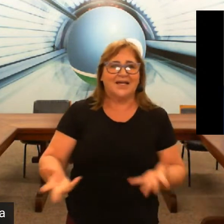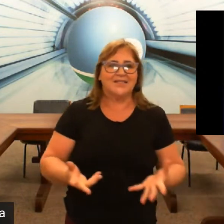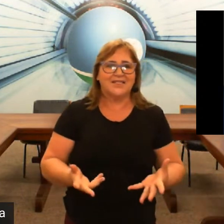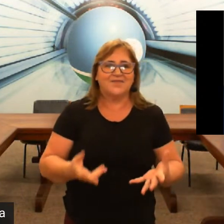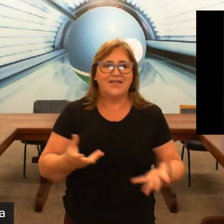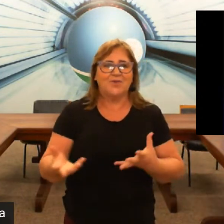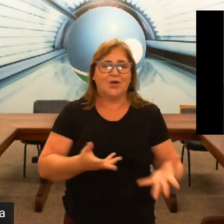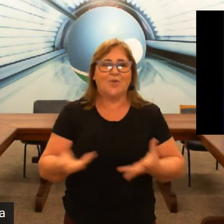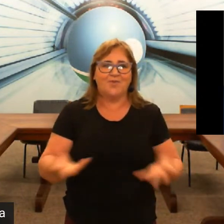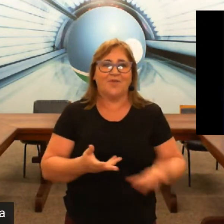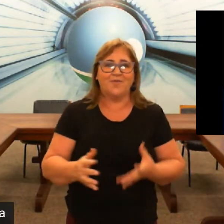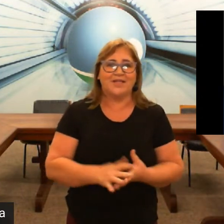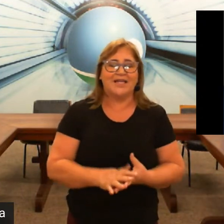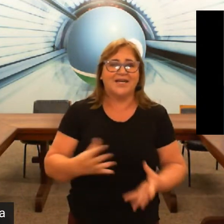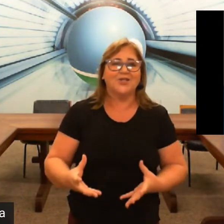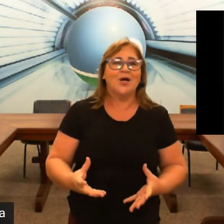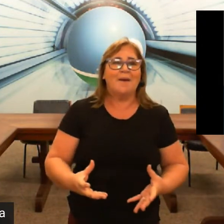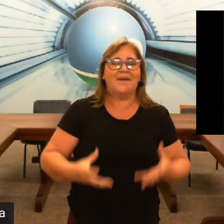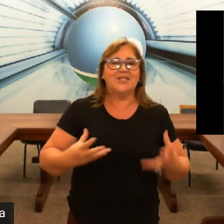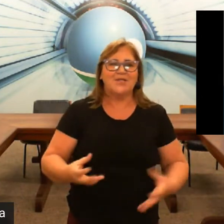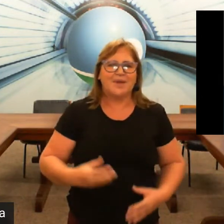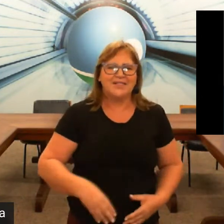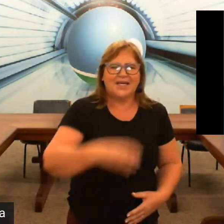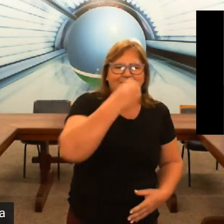tanto vocês viram que eu não me movimentei tanto mas eu expressei